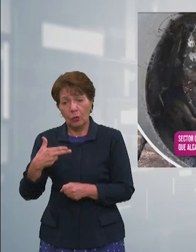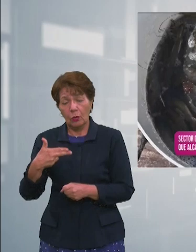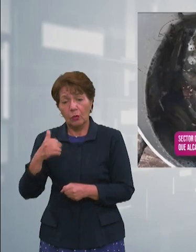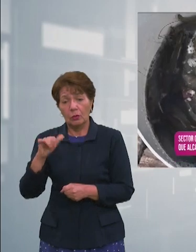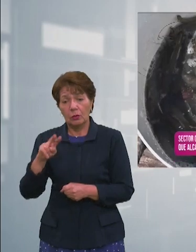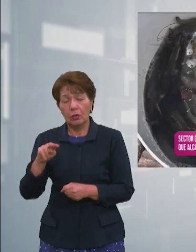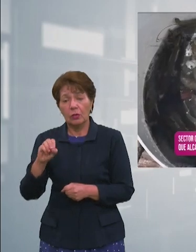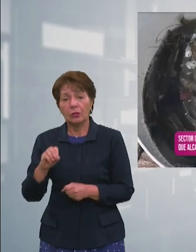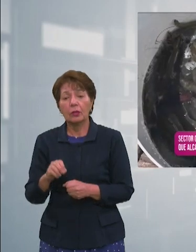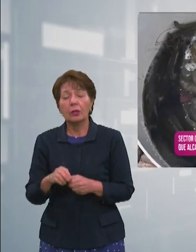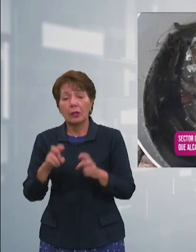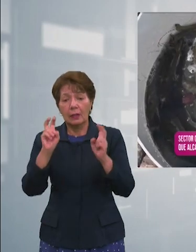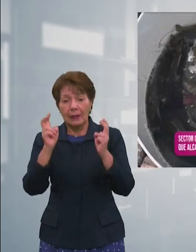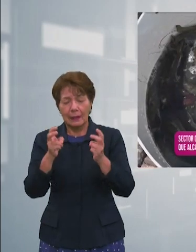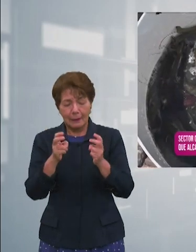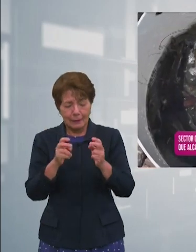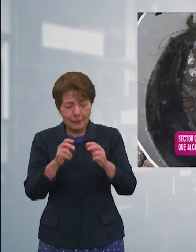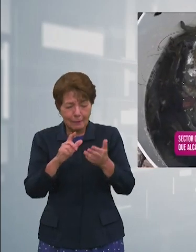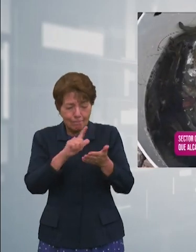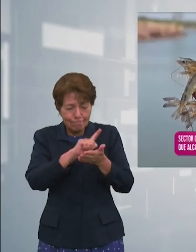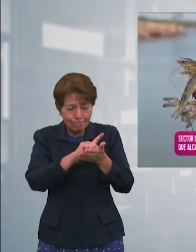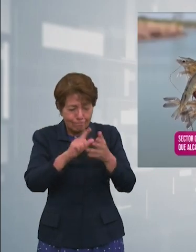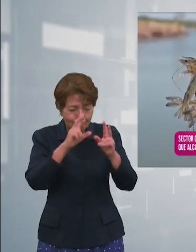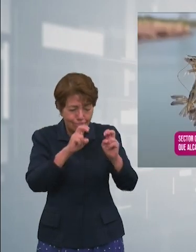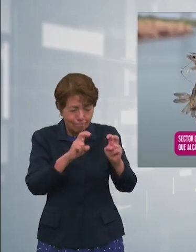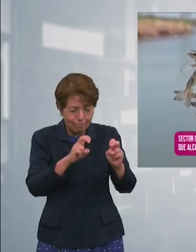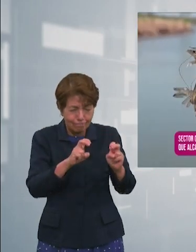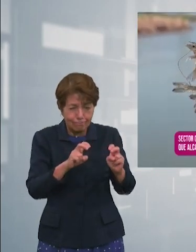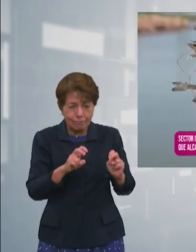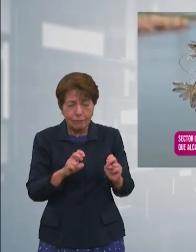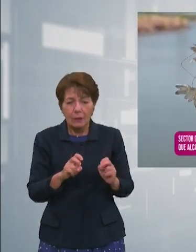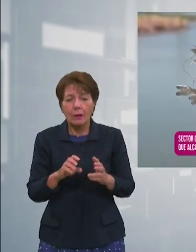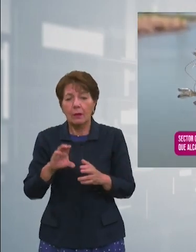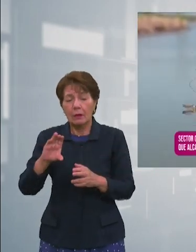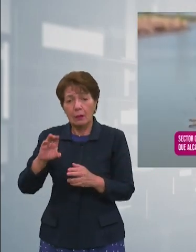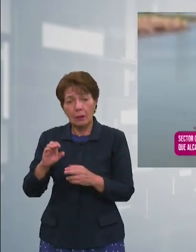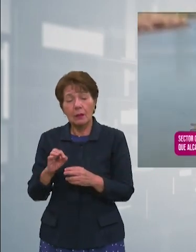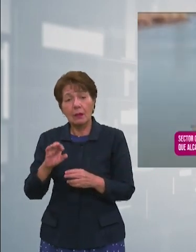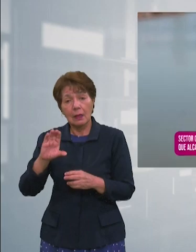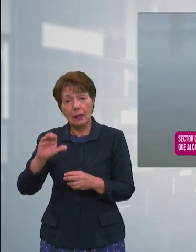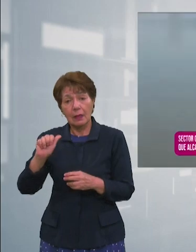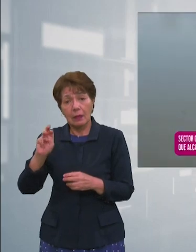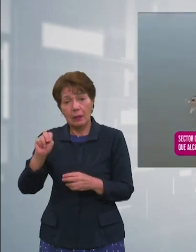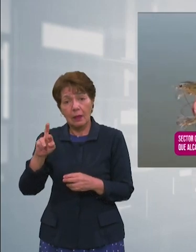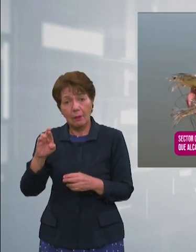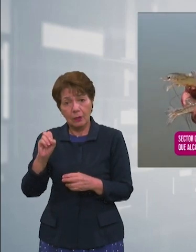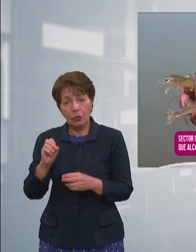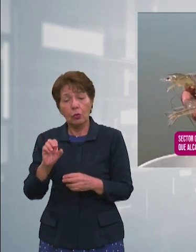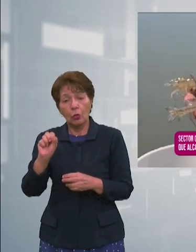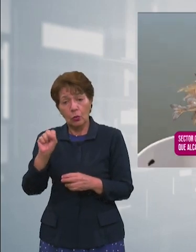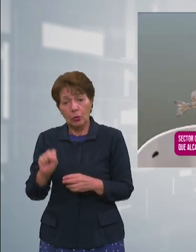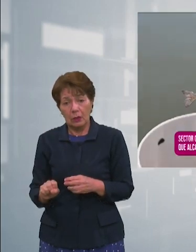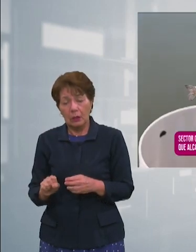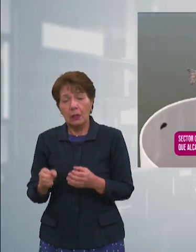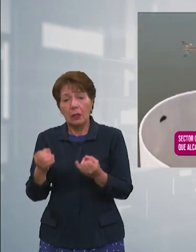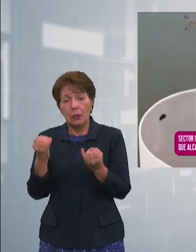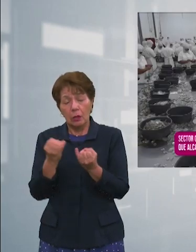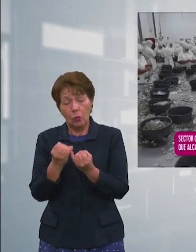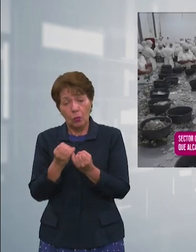sanitarios al examinar las fincas de Camarón del Sur precios y la cantidad de contenedores a exportar pero